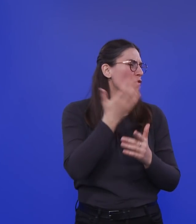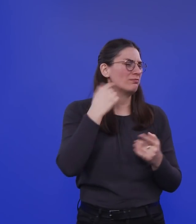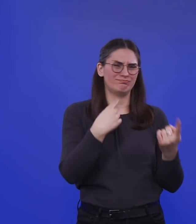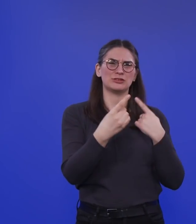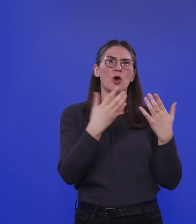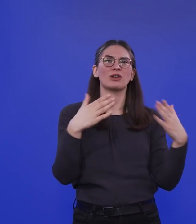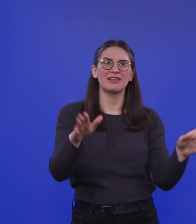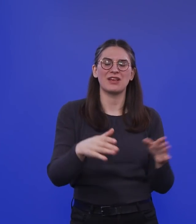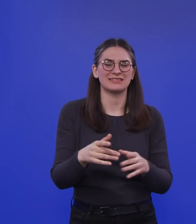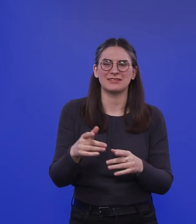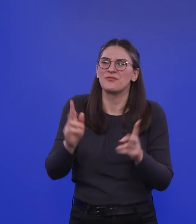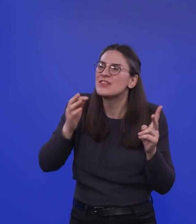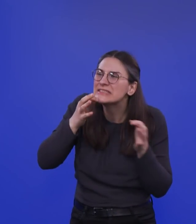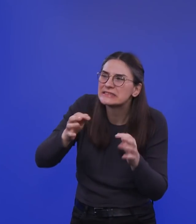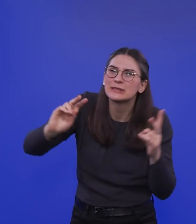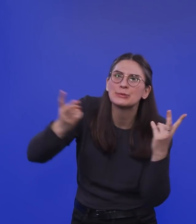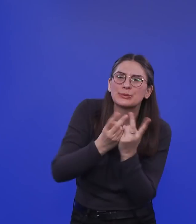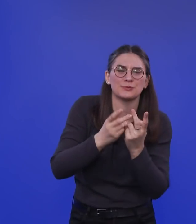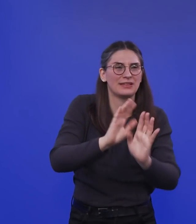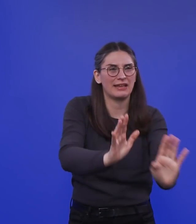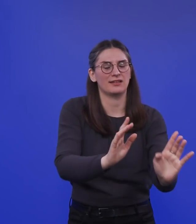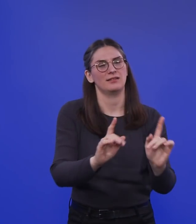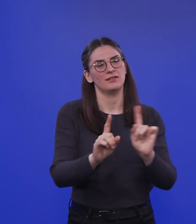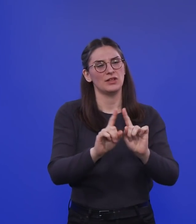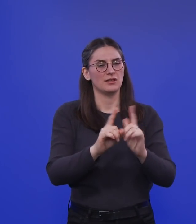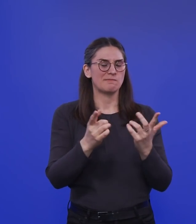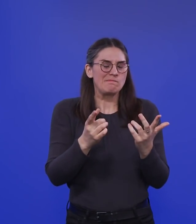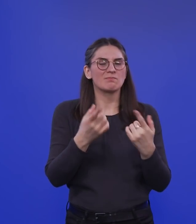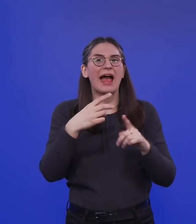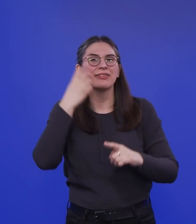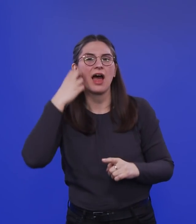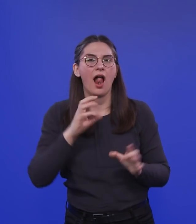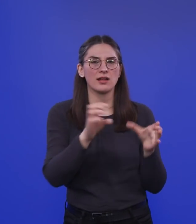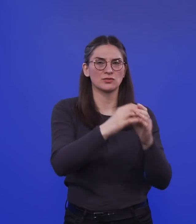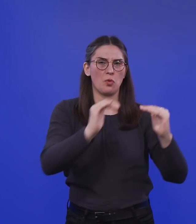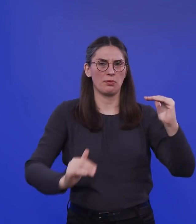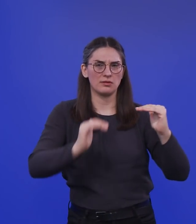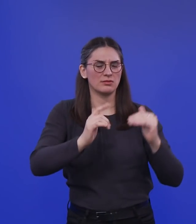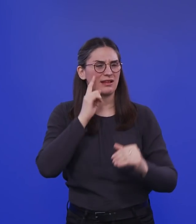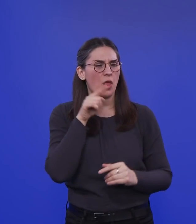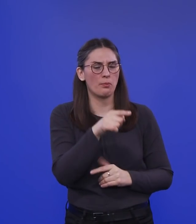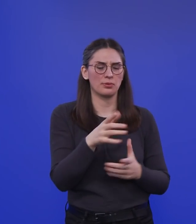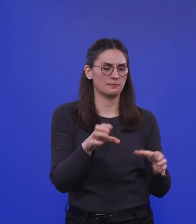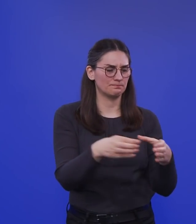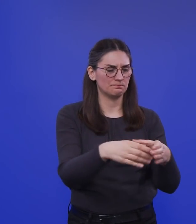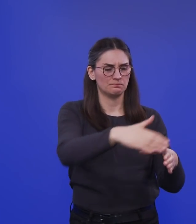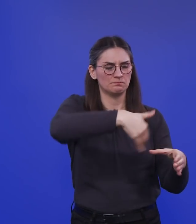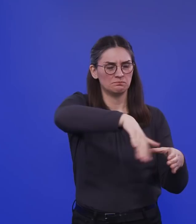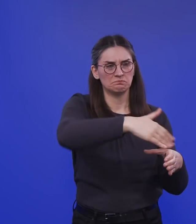aber nicht das Kawasaki-Syndrom, sondern das tritt ja in einem anderen Altersbereich auf. Das sind Kinder da, die ein anderes Alter haben. sind